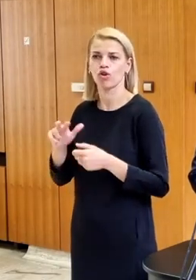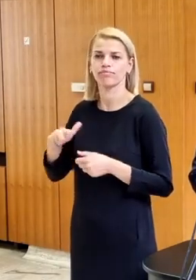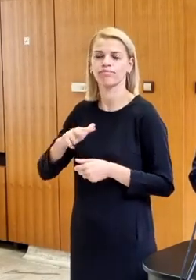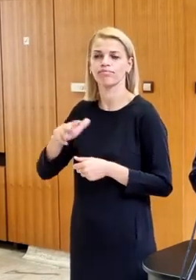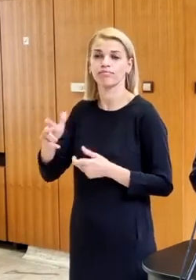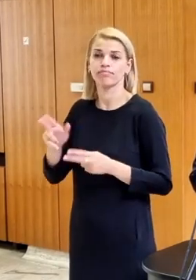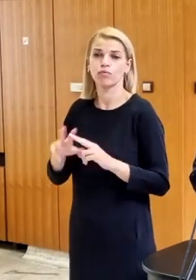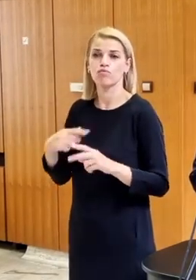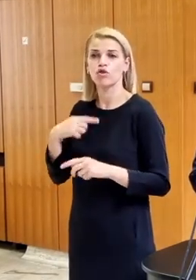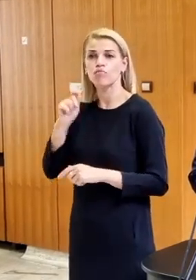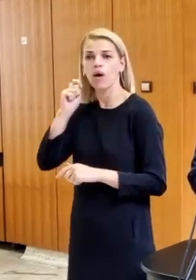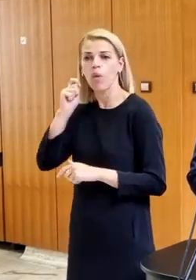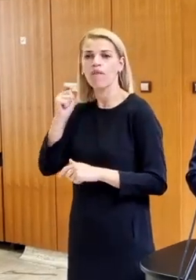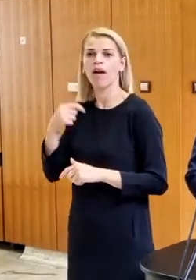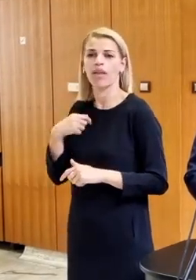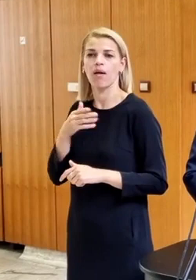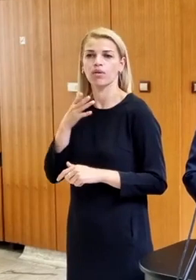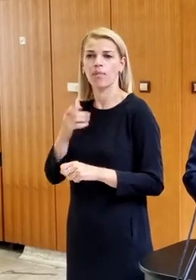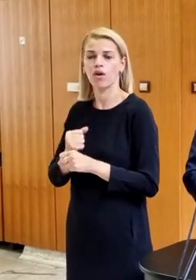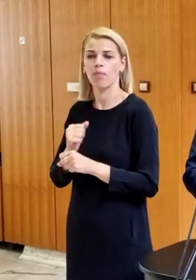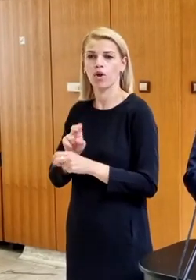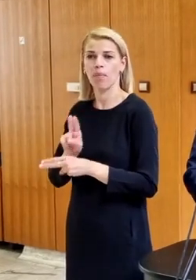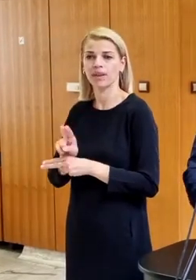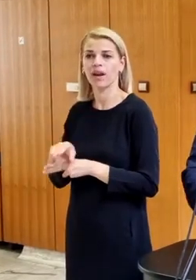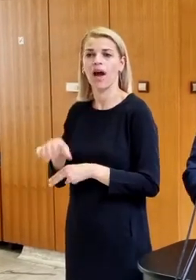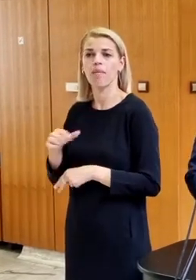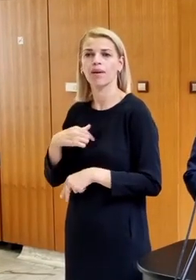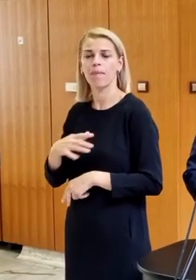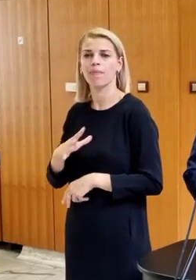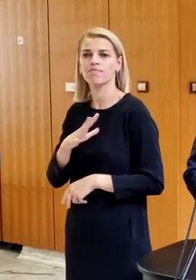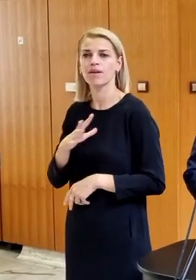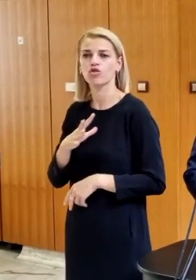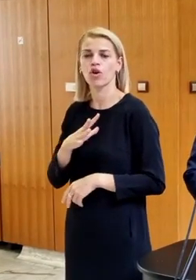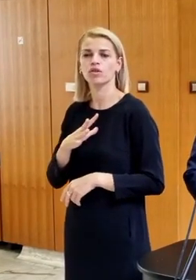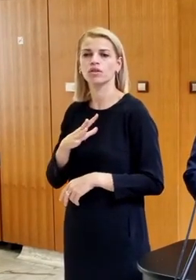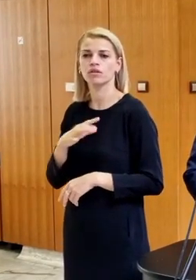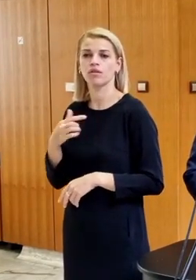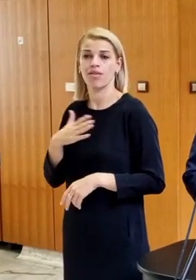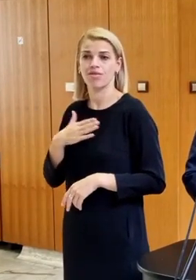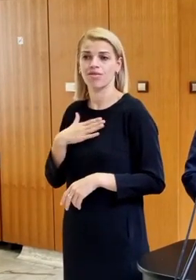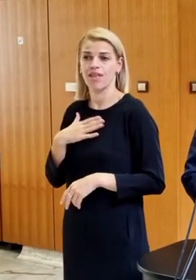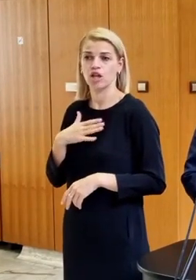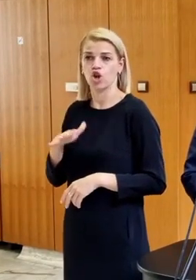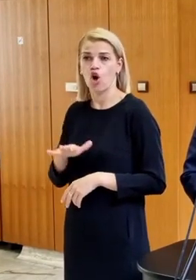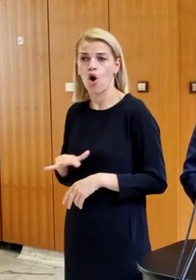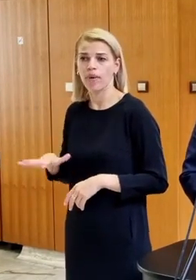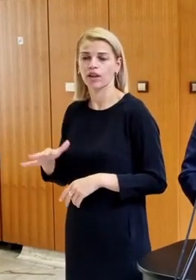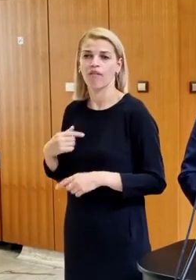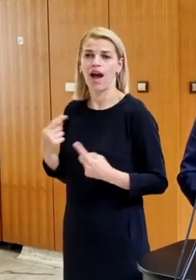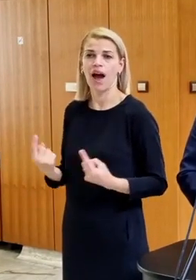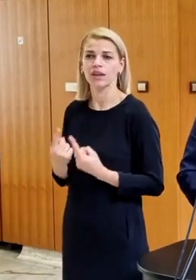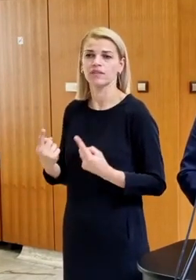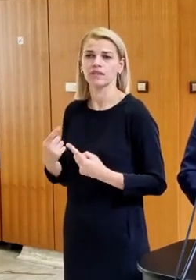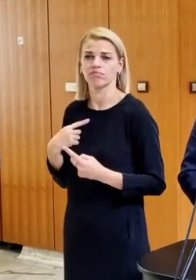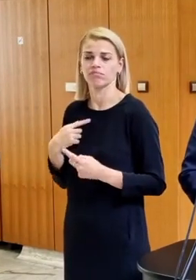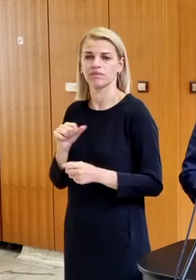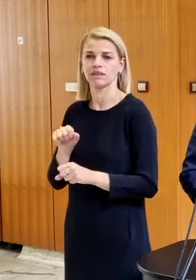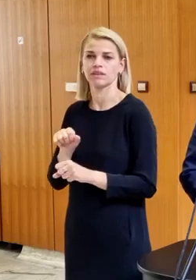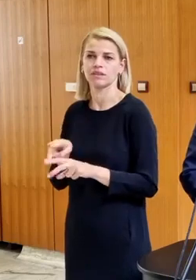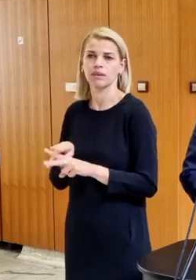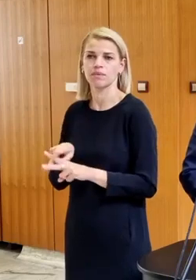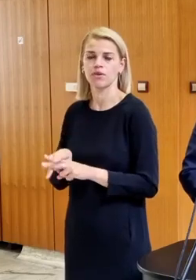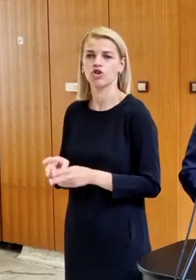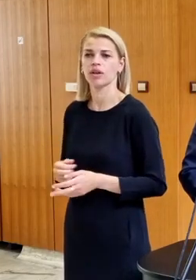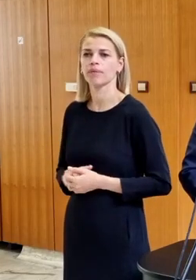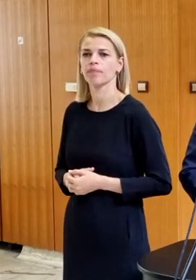špekulovať a jednoducho my budeme robiť také opatrenie, aby sme tú bezpečnosť našich objektov alebo našich aktivít zaistili. A zaujíma ich vlastne aj